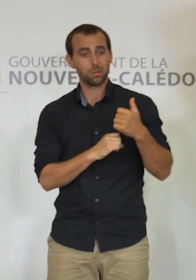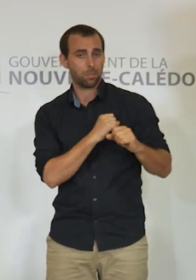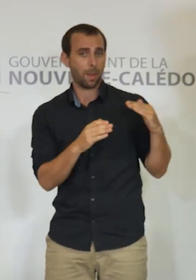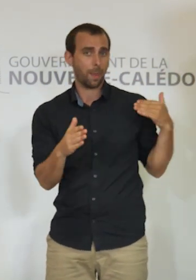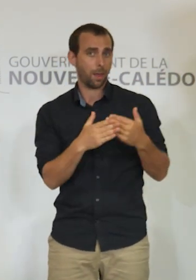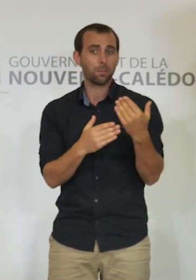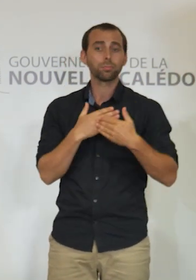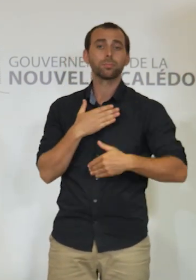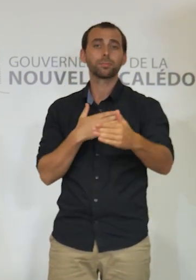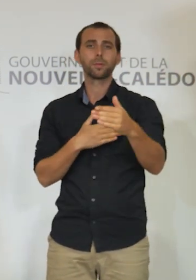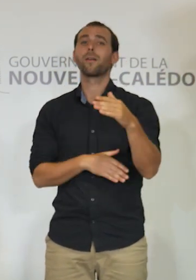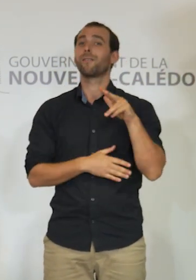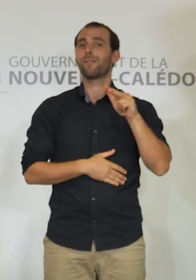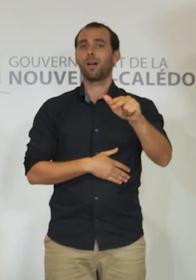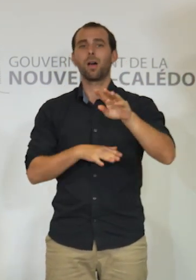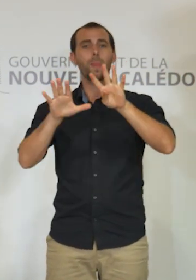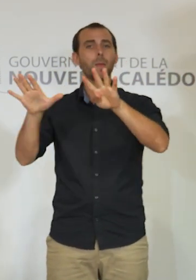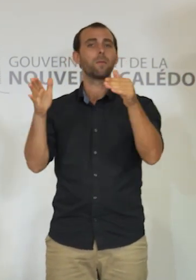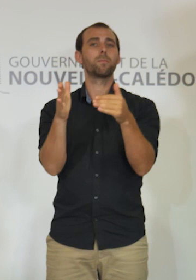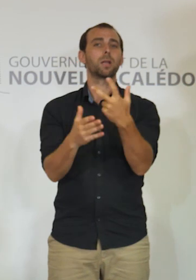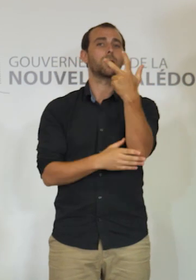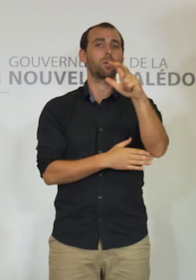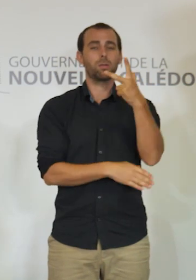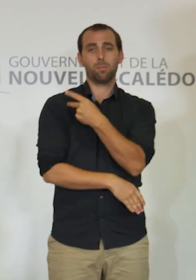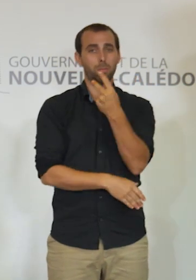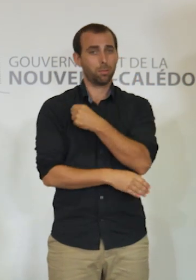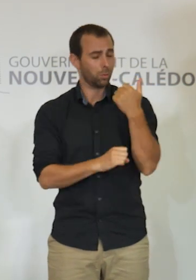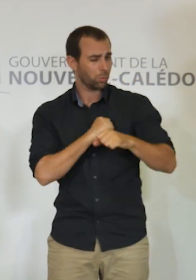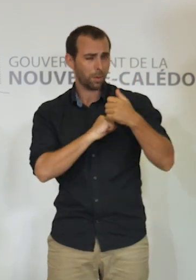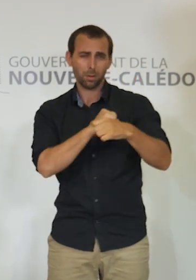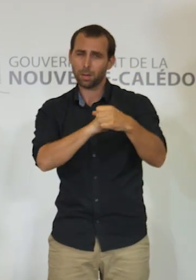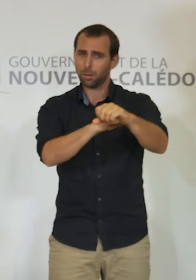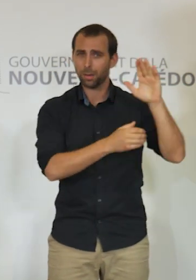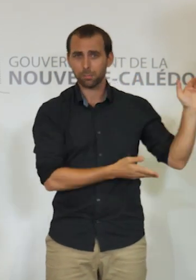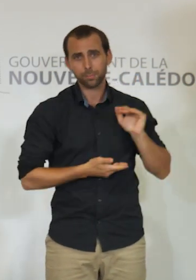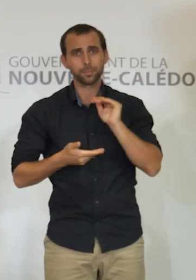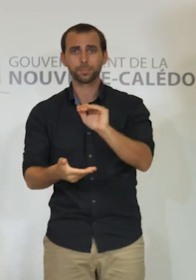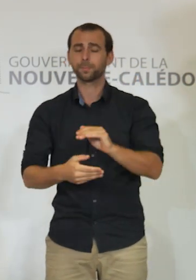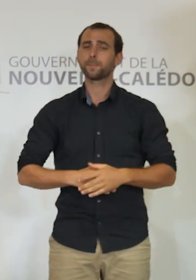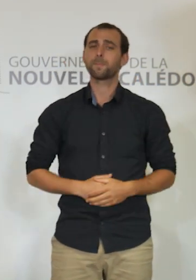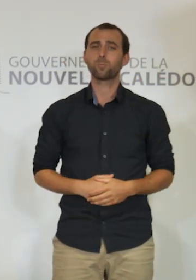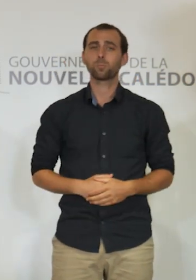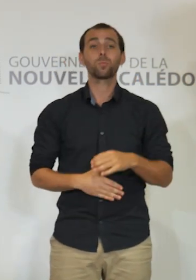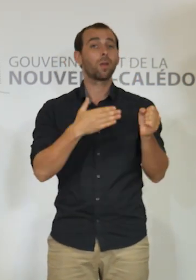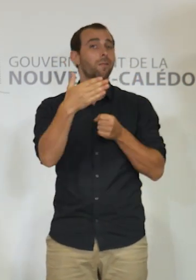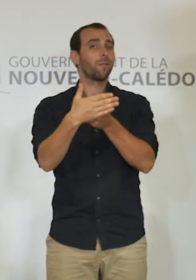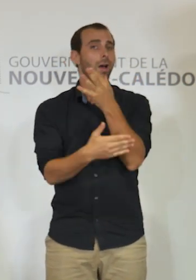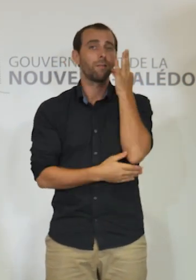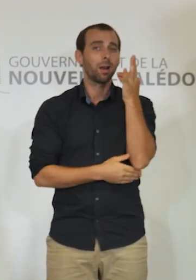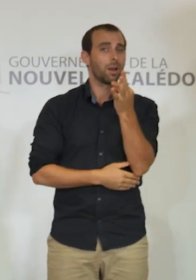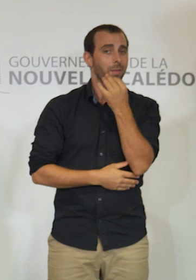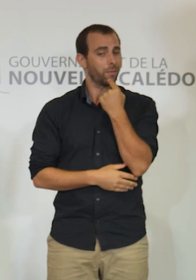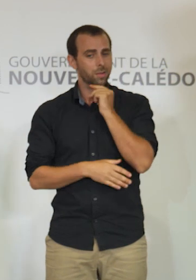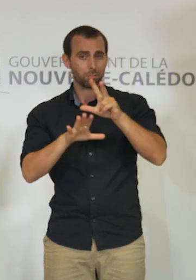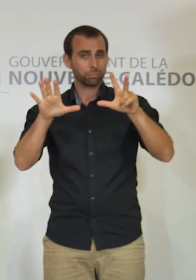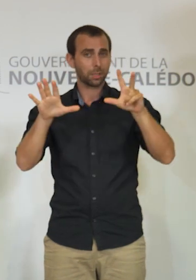à hauteur de 9 300 doses livrées chaque semaine. Fin avril, 80 000 doses auront ainsi bénéficié